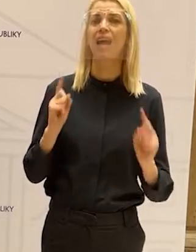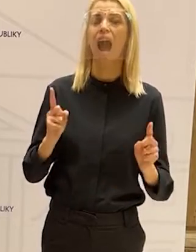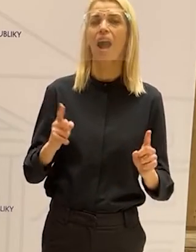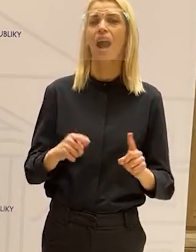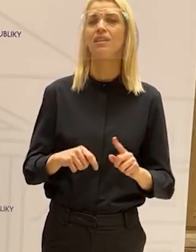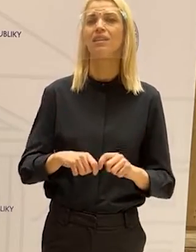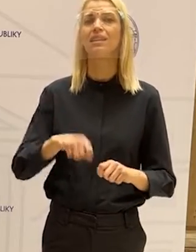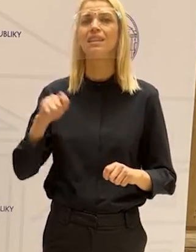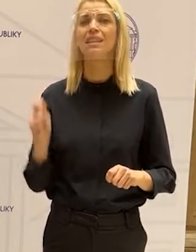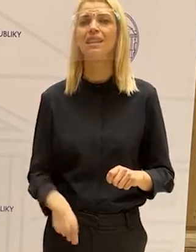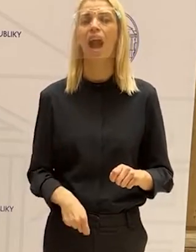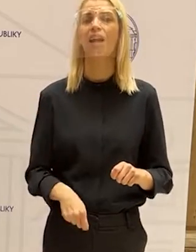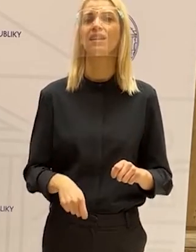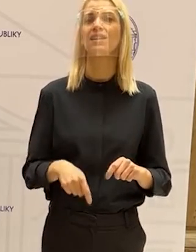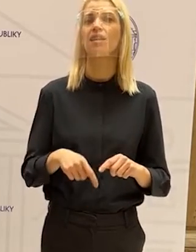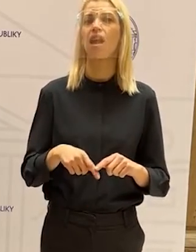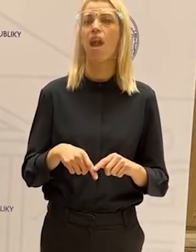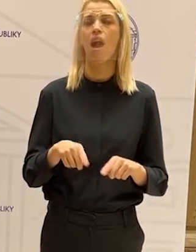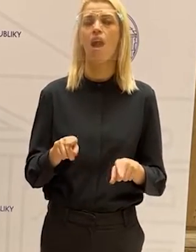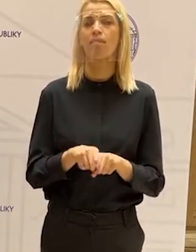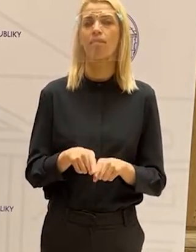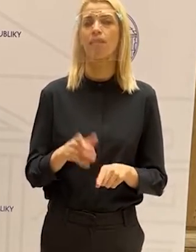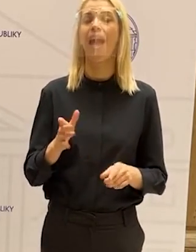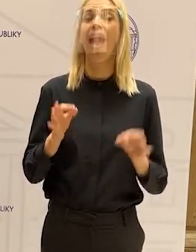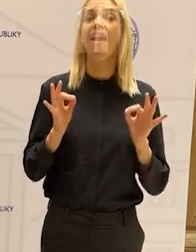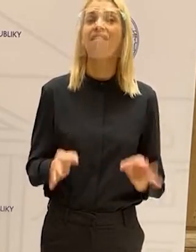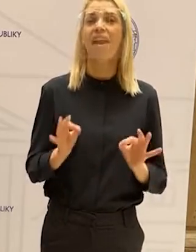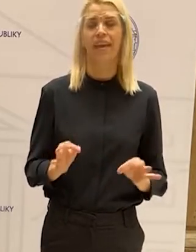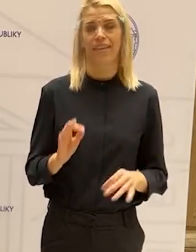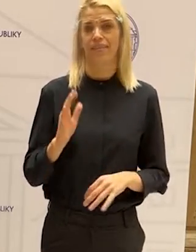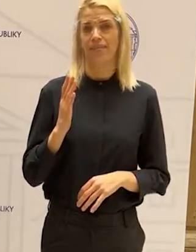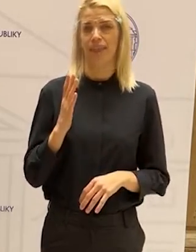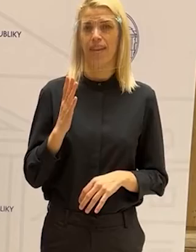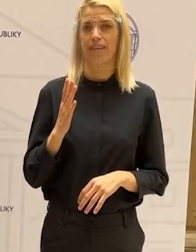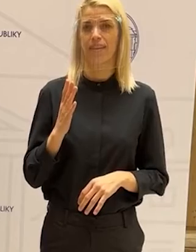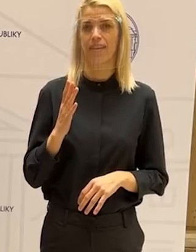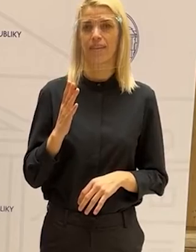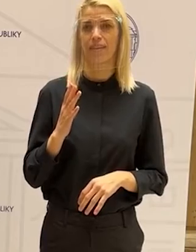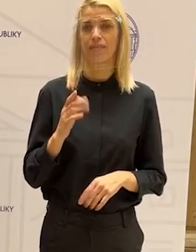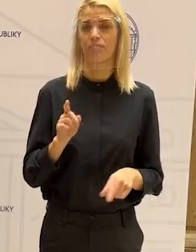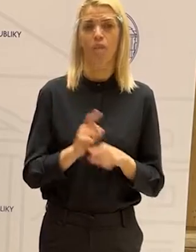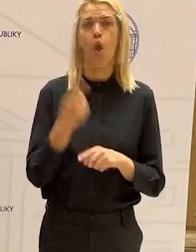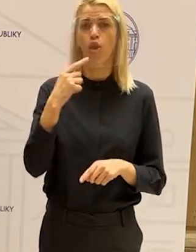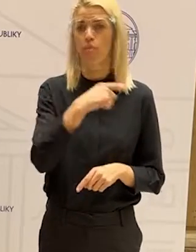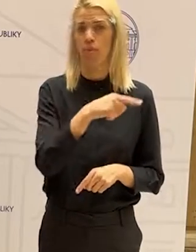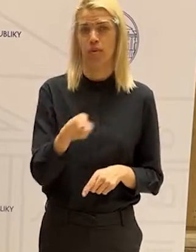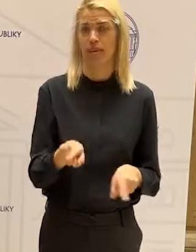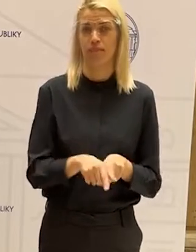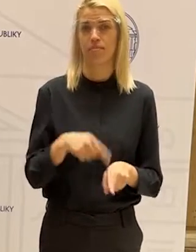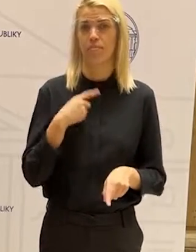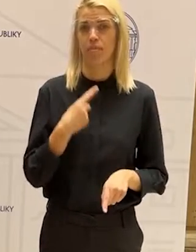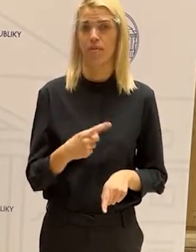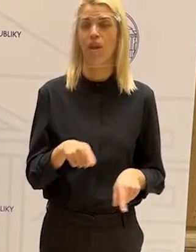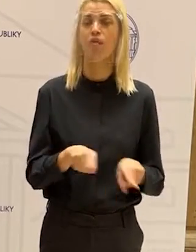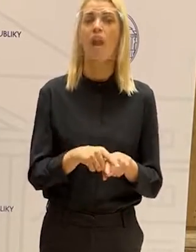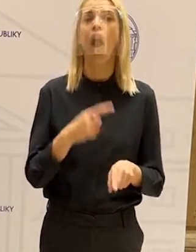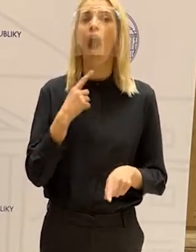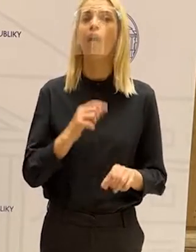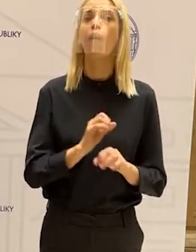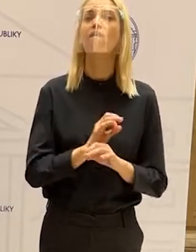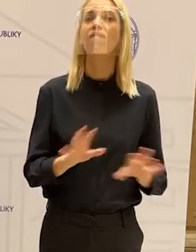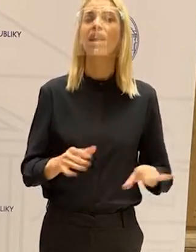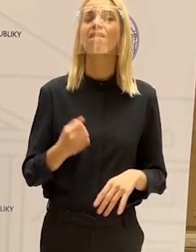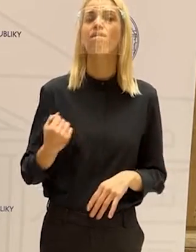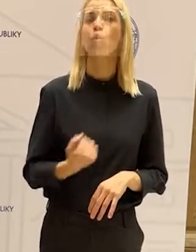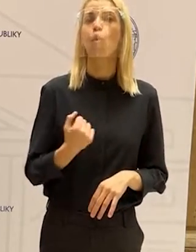To vieme, to vám povie kávdy, odborník, psychológ, expert. Skôr je účinné to, čo som vyslovila, ako vieme fungovať